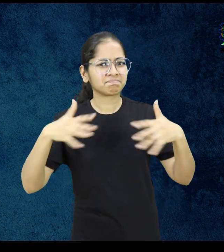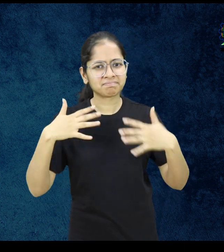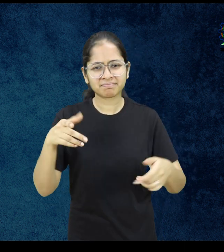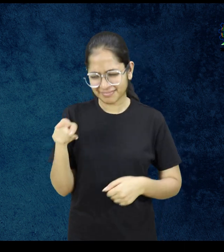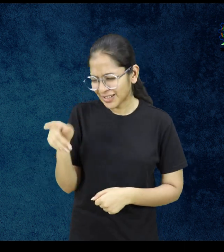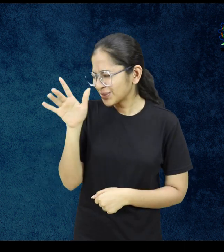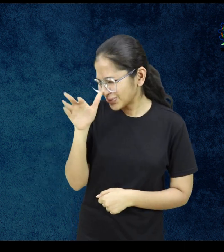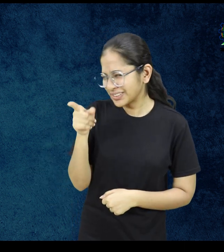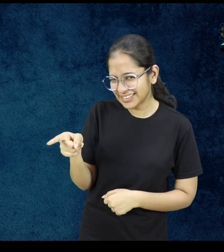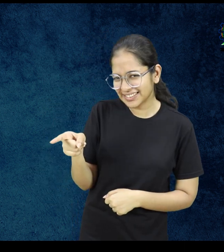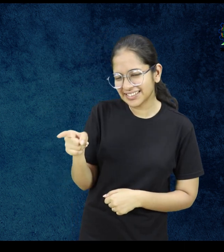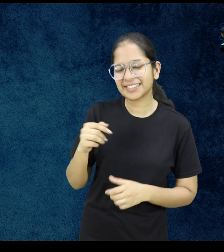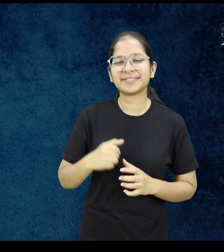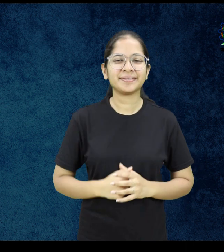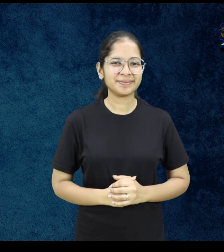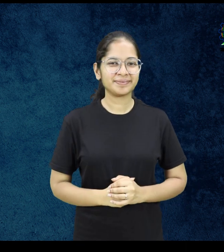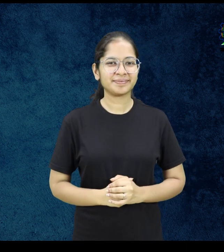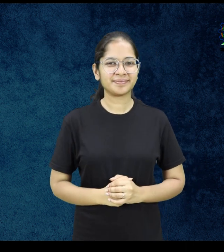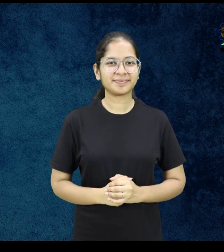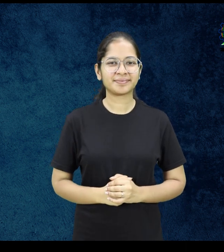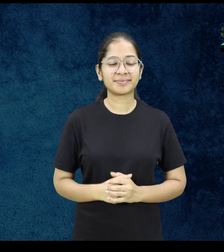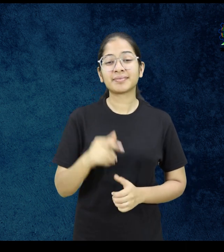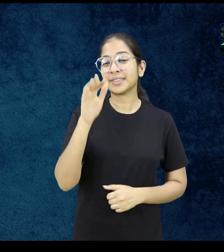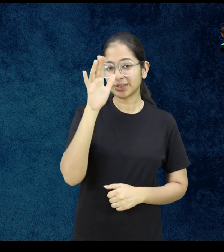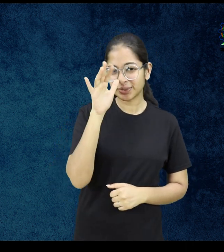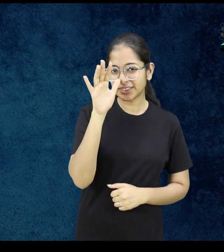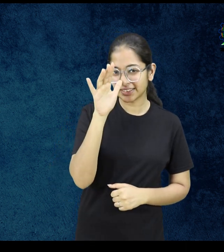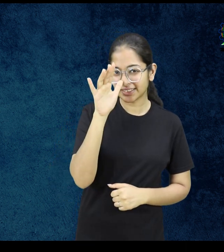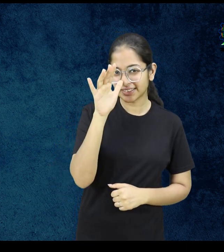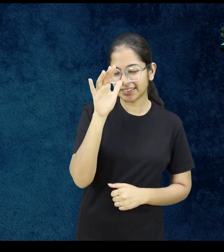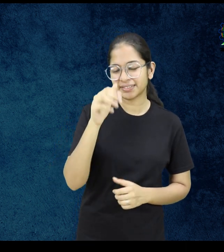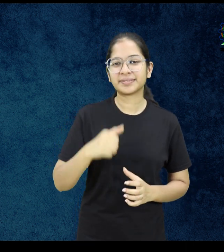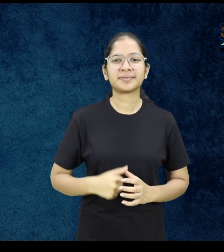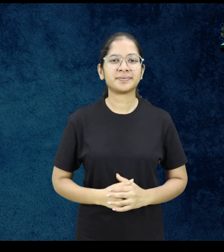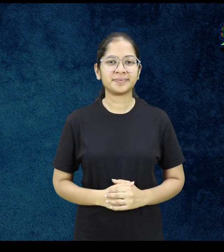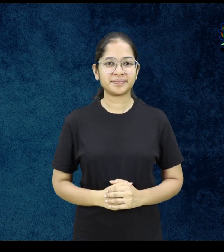केक चुराया है न? नहीं नहीं मैंनी नहीं चुराया जोट बोल रहे हो जोट